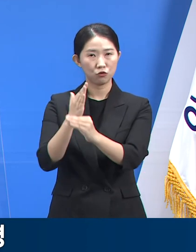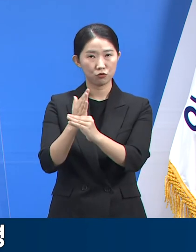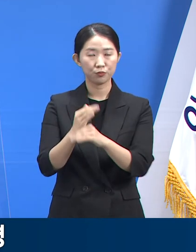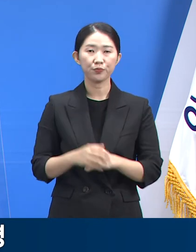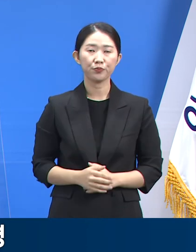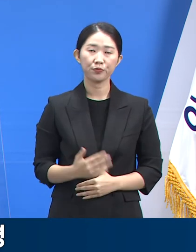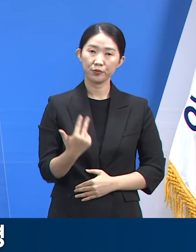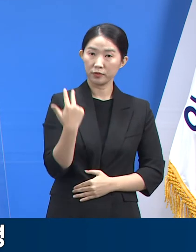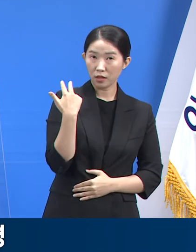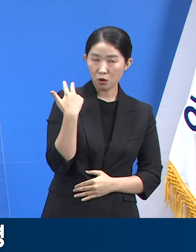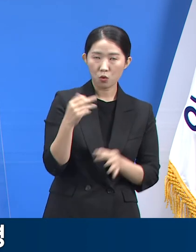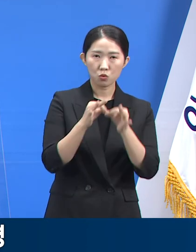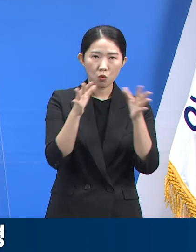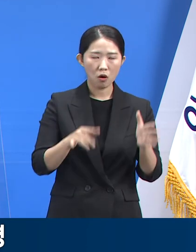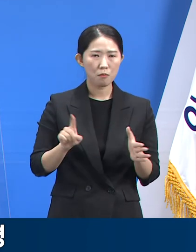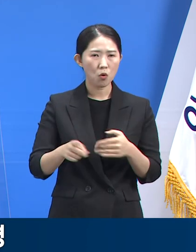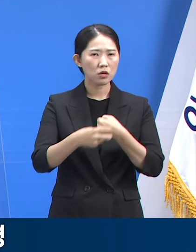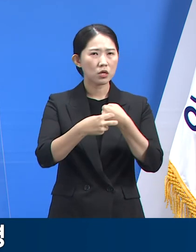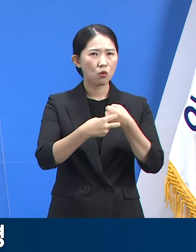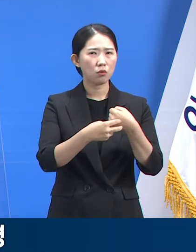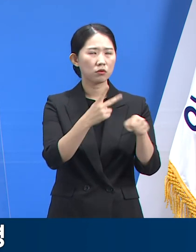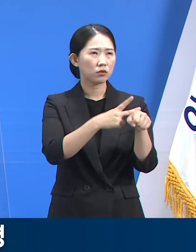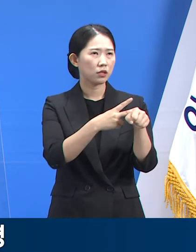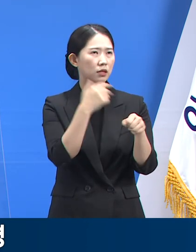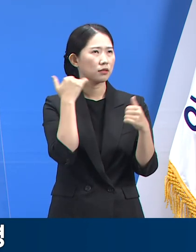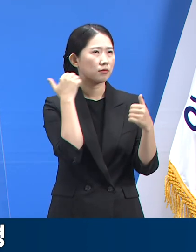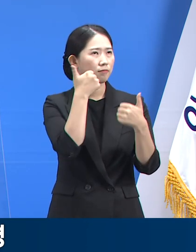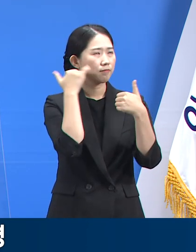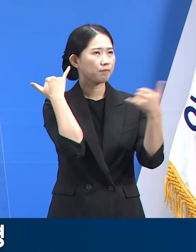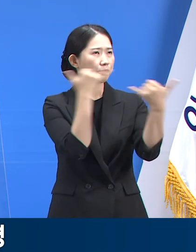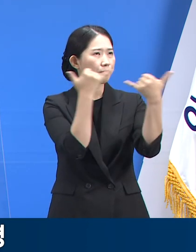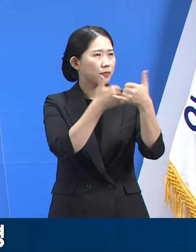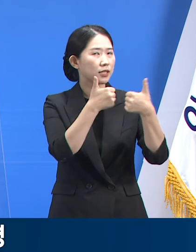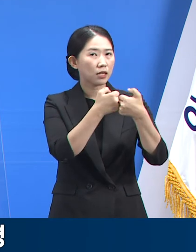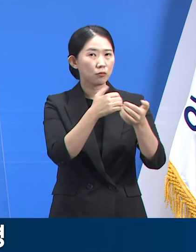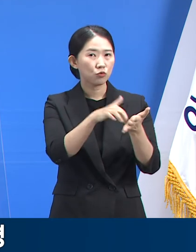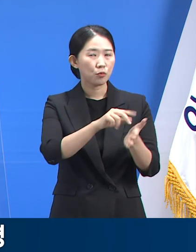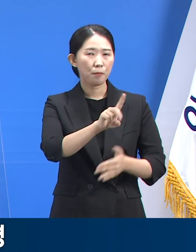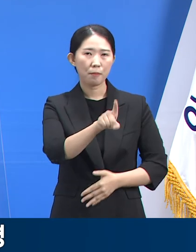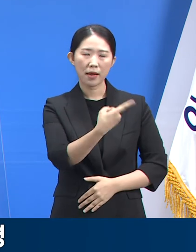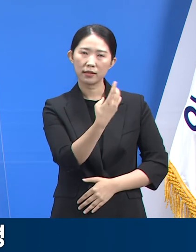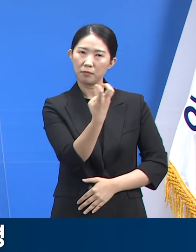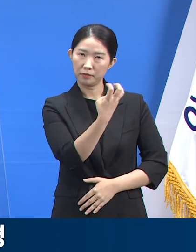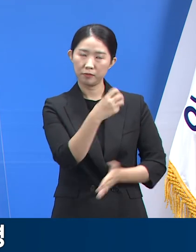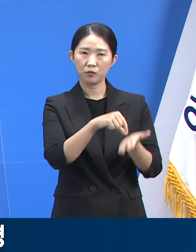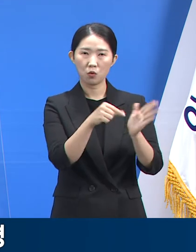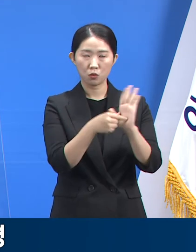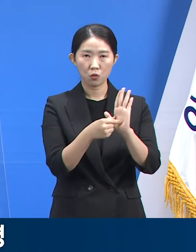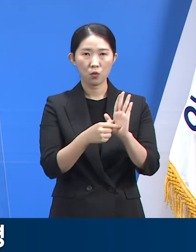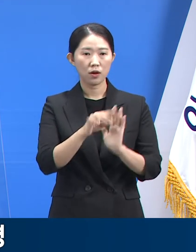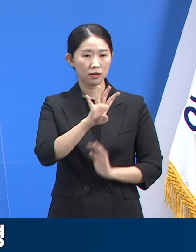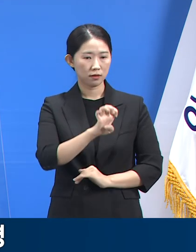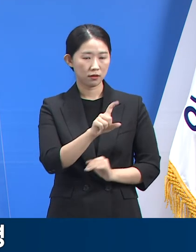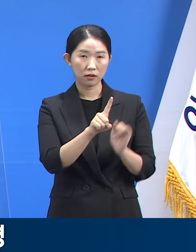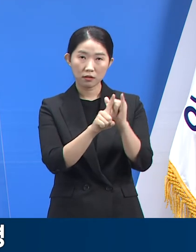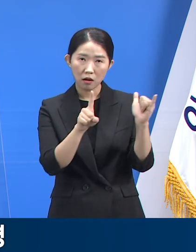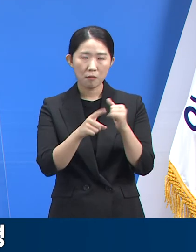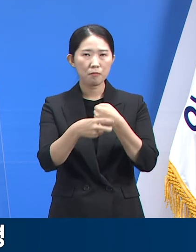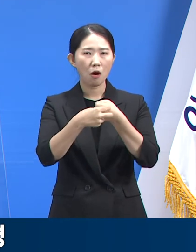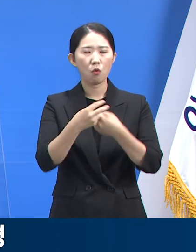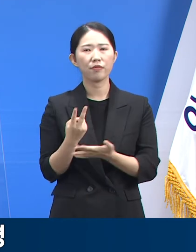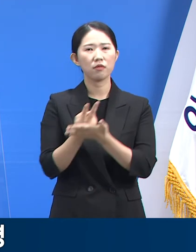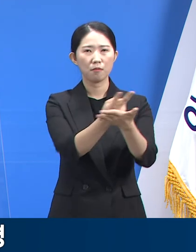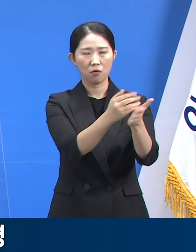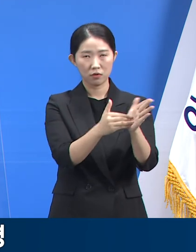자가치료 이용자 중 오류진 산남금 수는 130건이었으며 41명은 오류기간 이송 조치하였습니다.